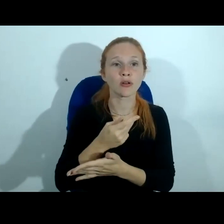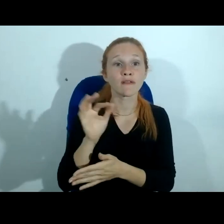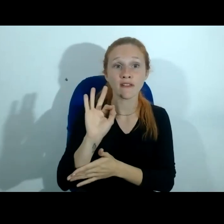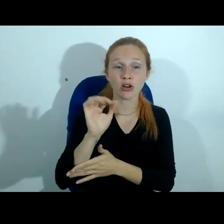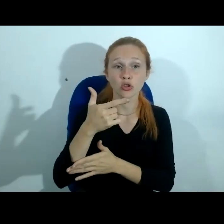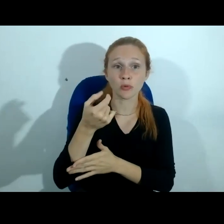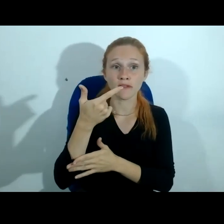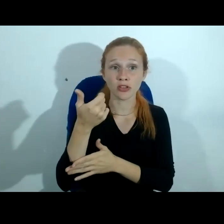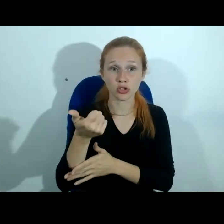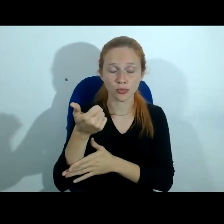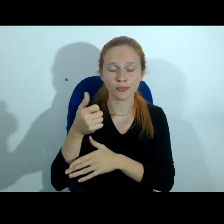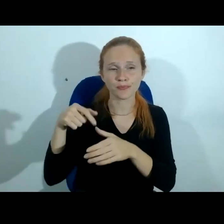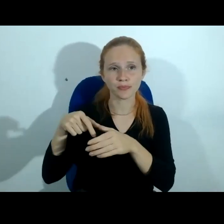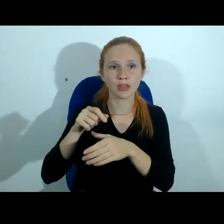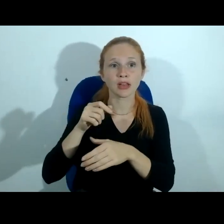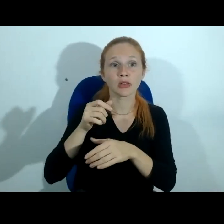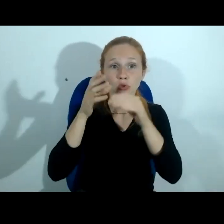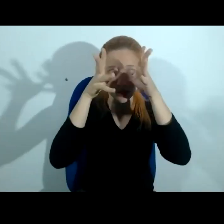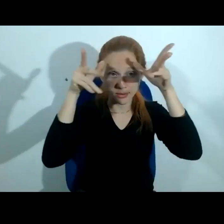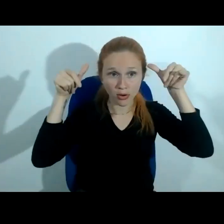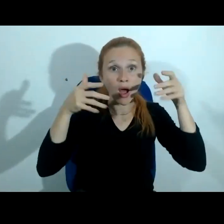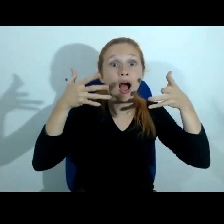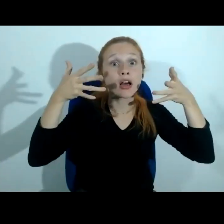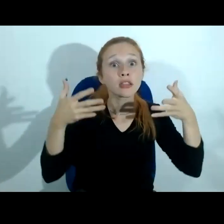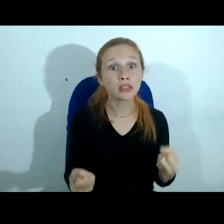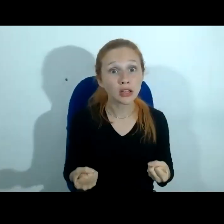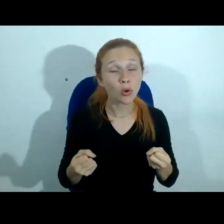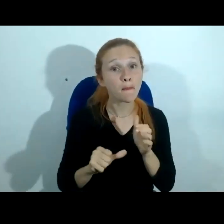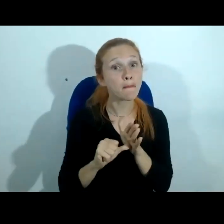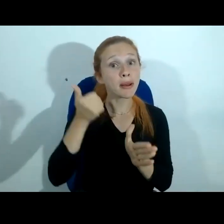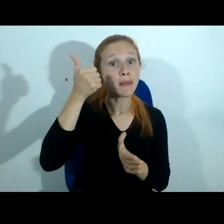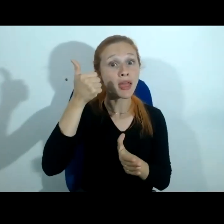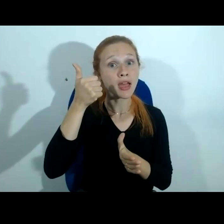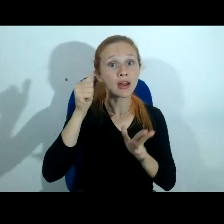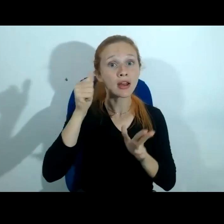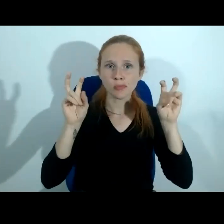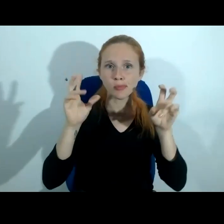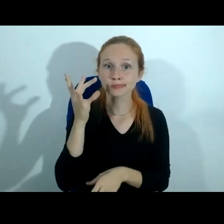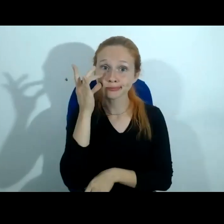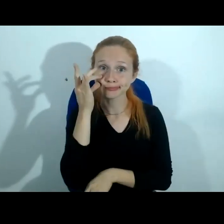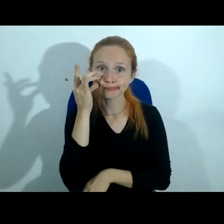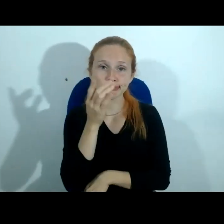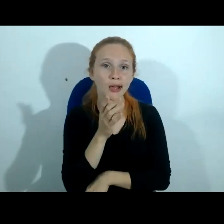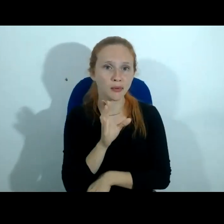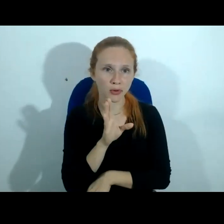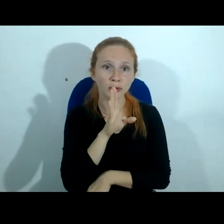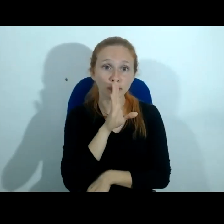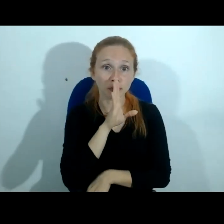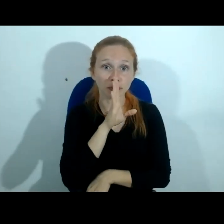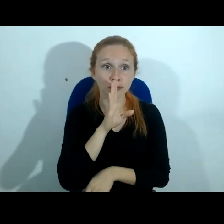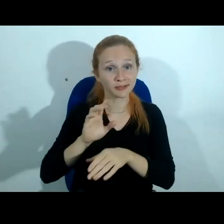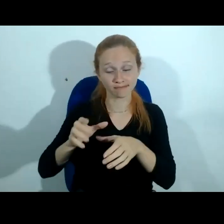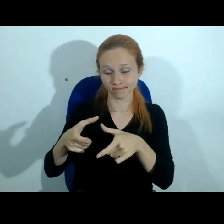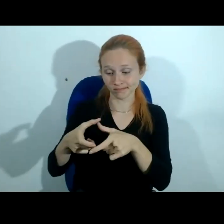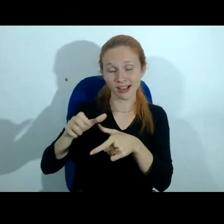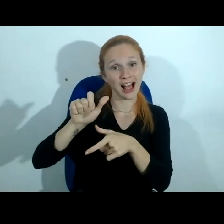primeira vez o tribunal de Baviera aceitou o testemunho silencioso do Alexa